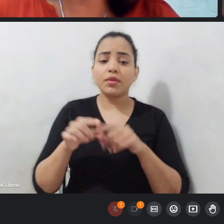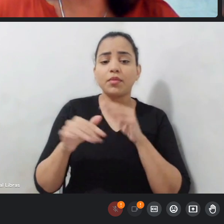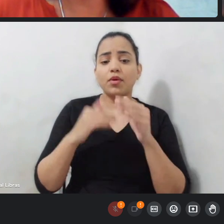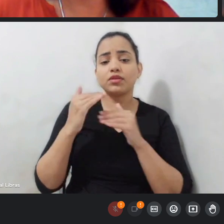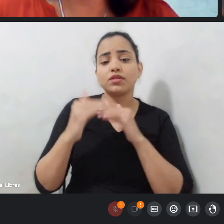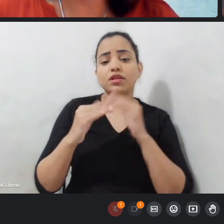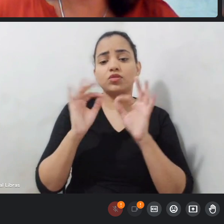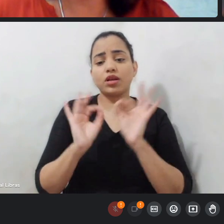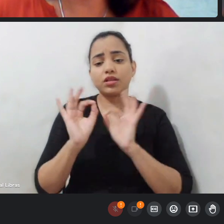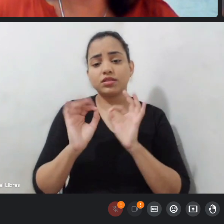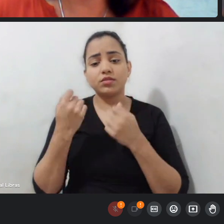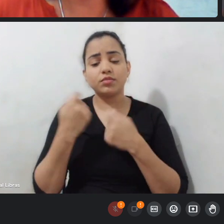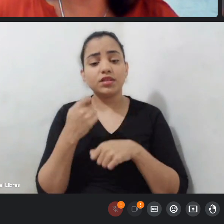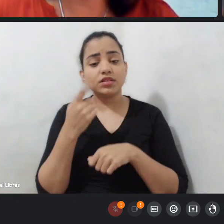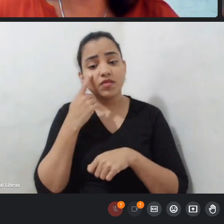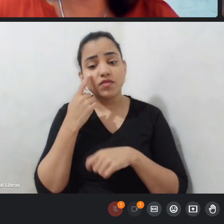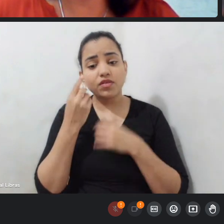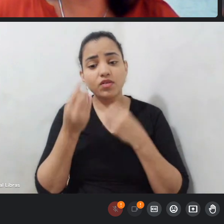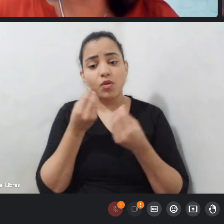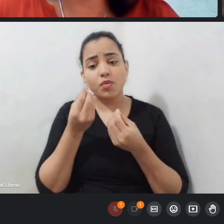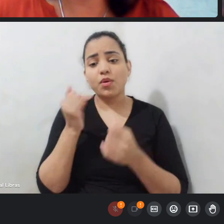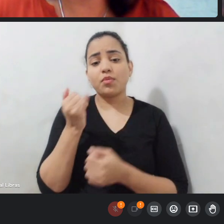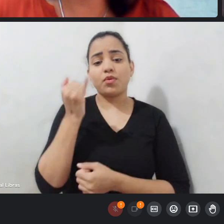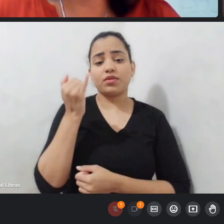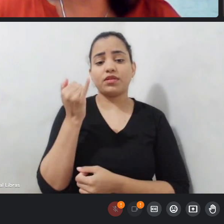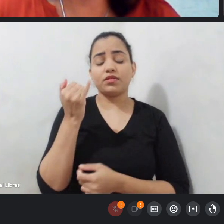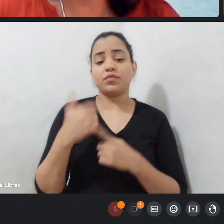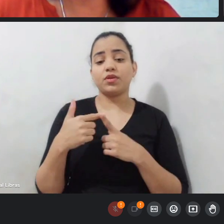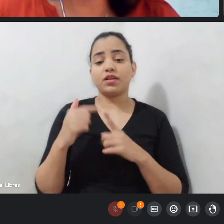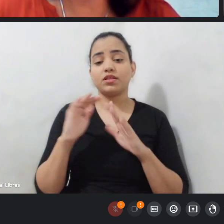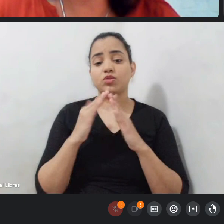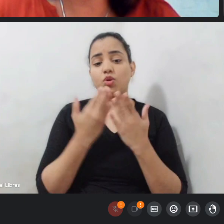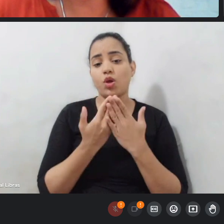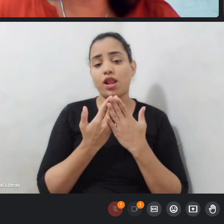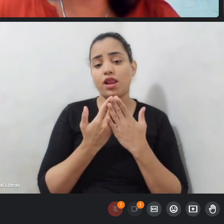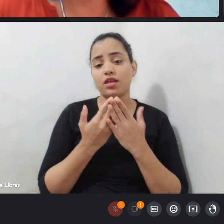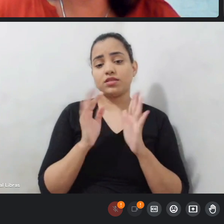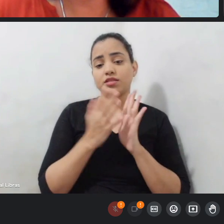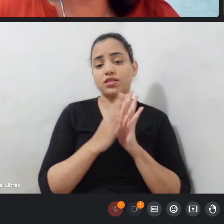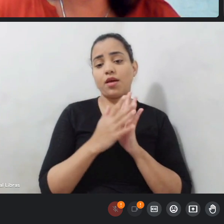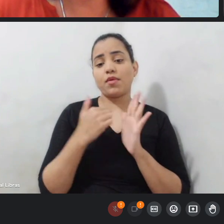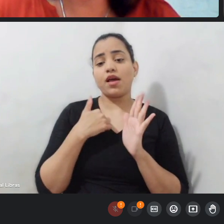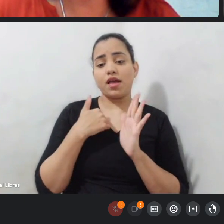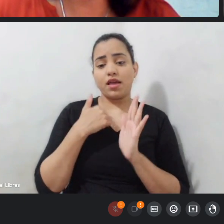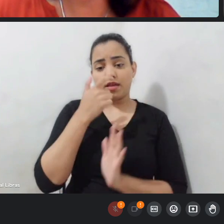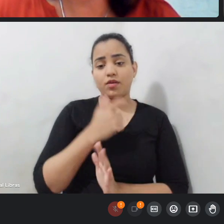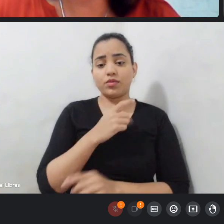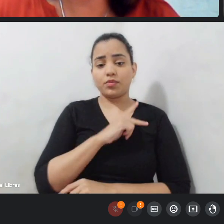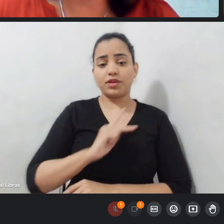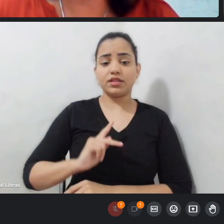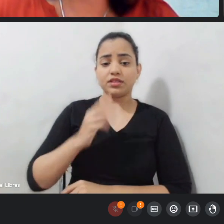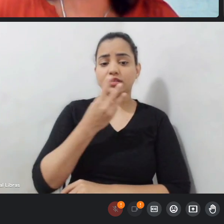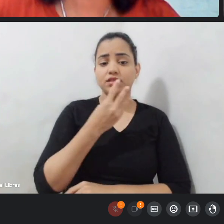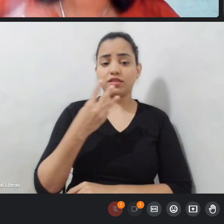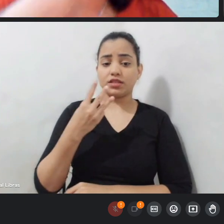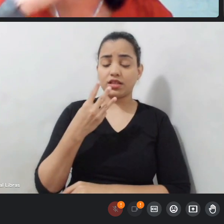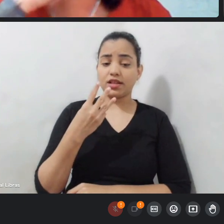samba a qual eu sou presidente são 33 anos de história muitas pessoas importantes para a sociedade natalente